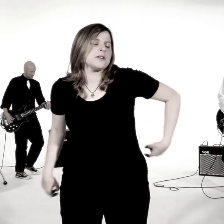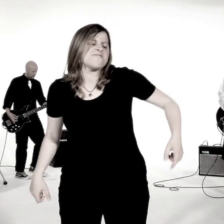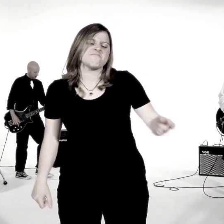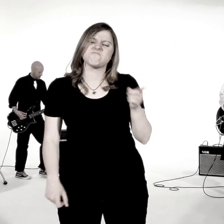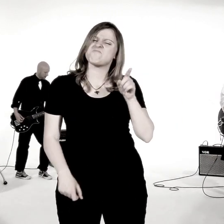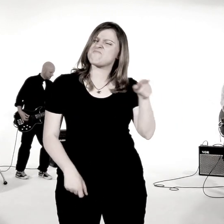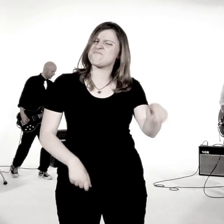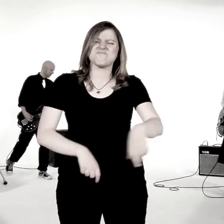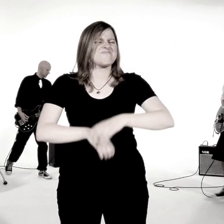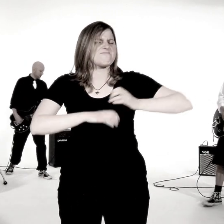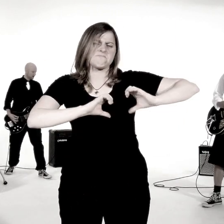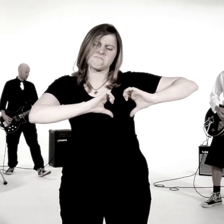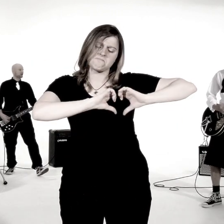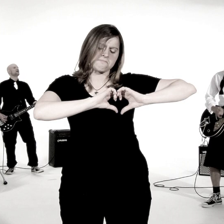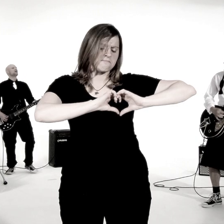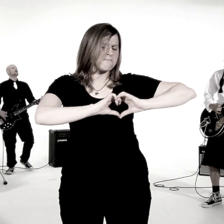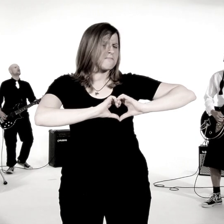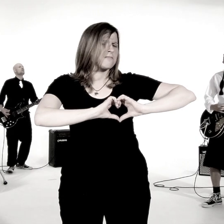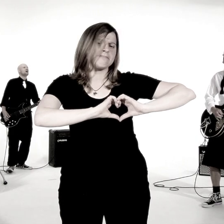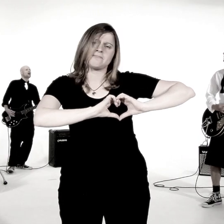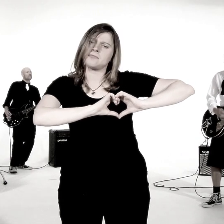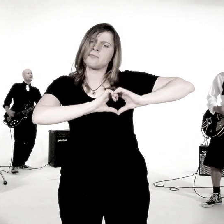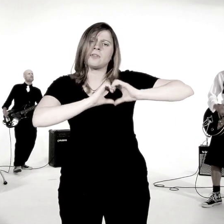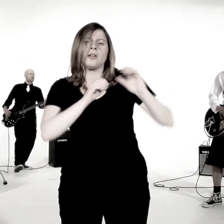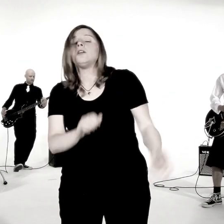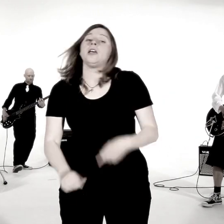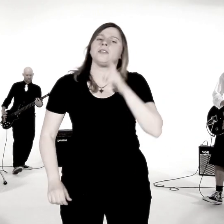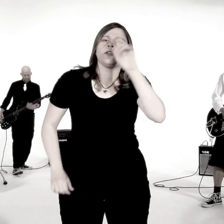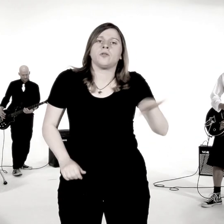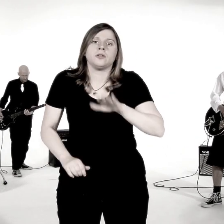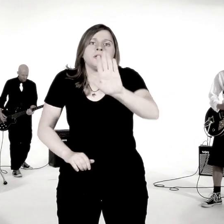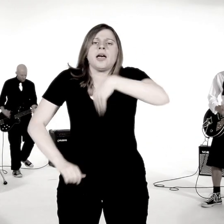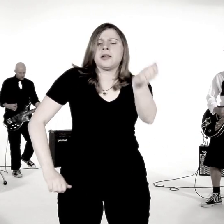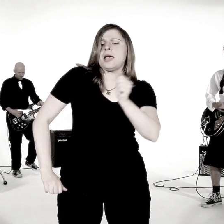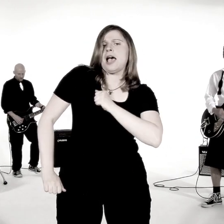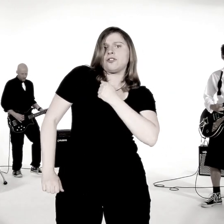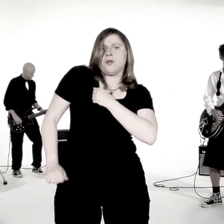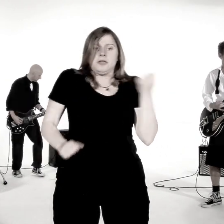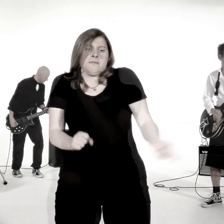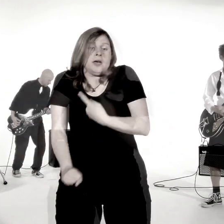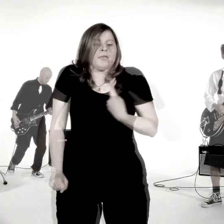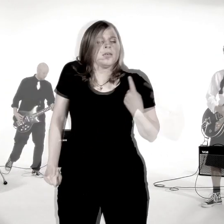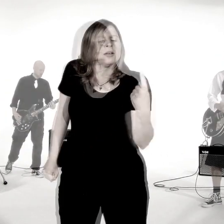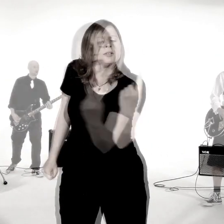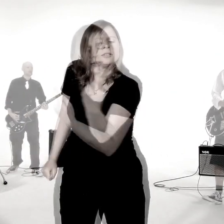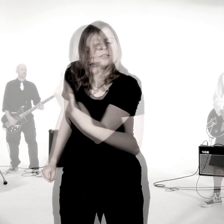Es ist nicht Liebe Es ist nur deine Angst vor dem Alleine